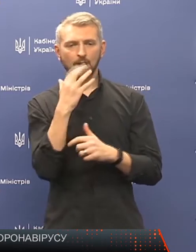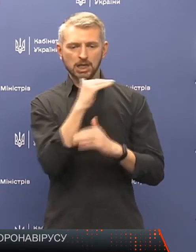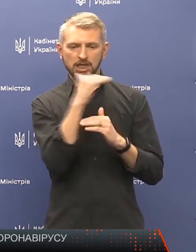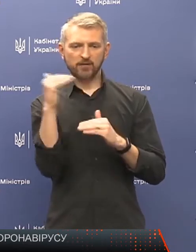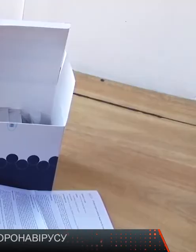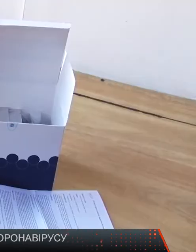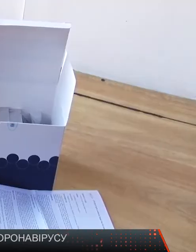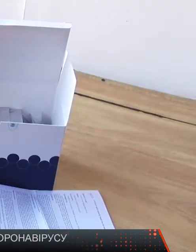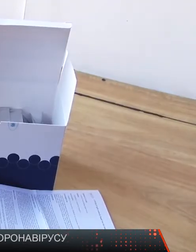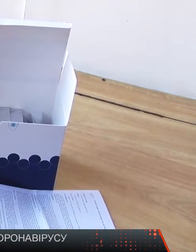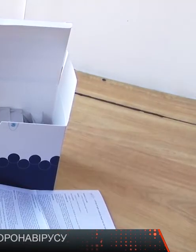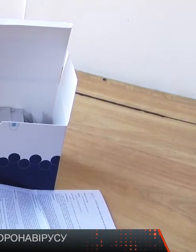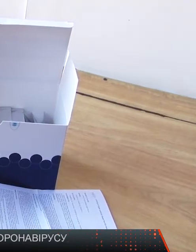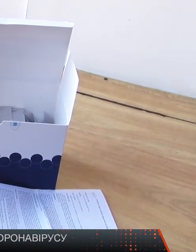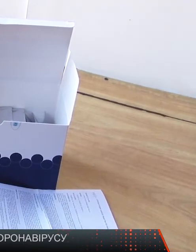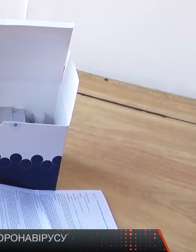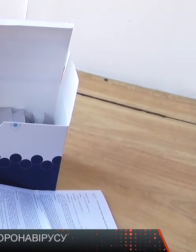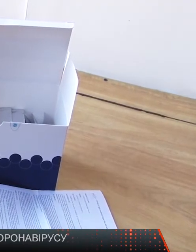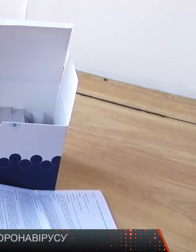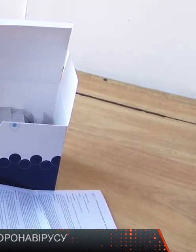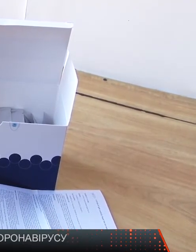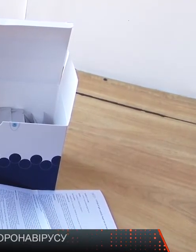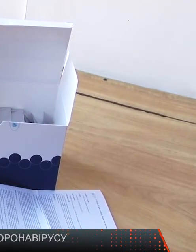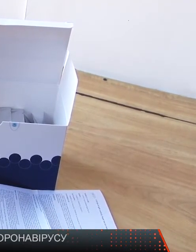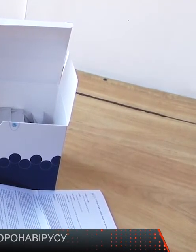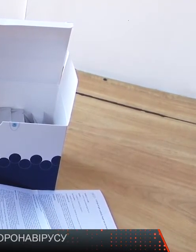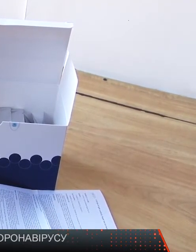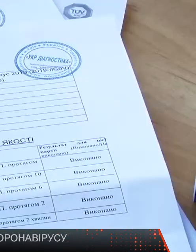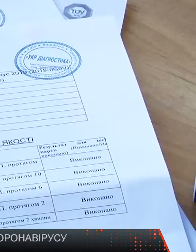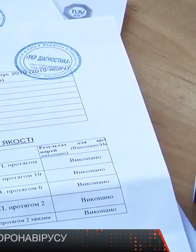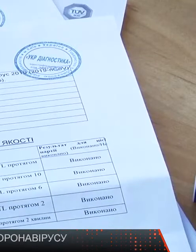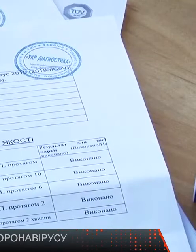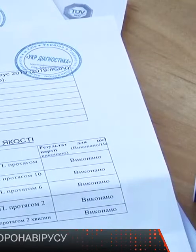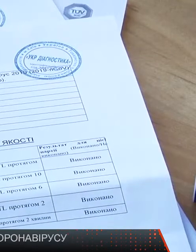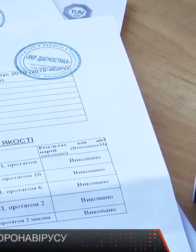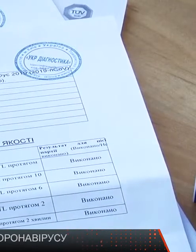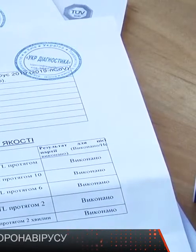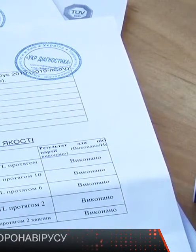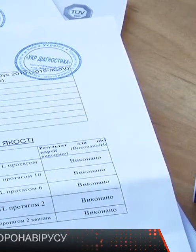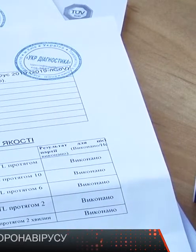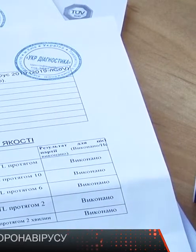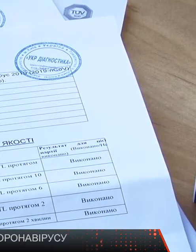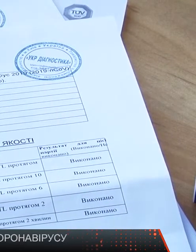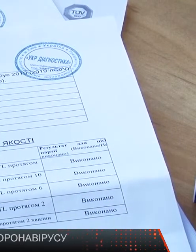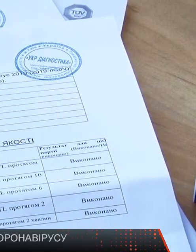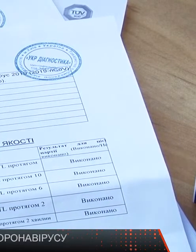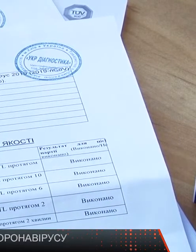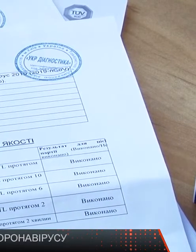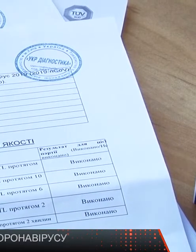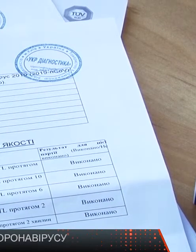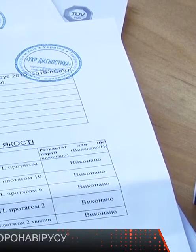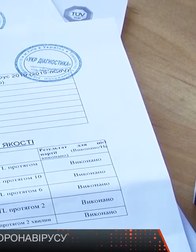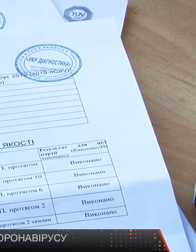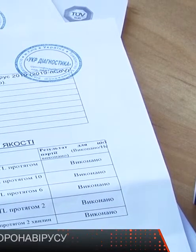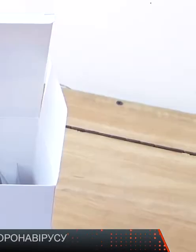FFP2. В Україні фіксують найнижчий рівень тестування у Європі – 115 осіб на 1 мільйон населення. Тож чому у нас не проводять